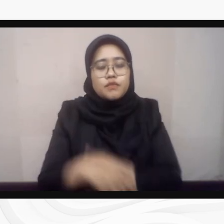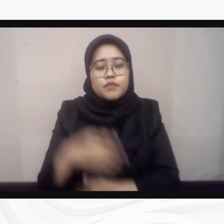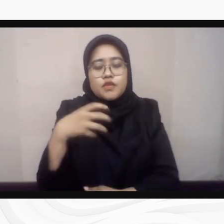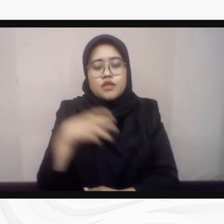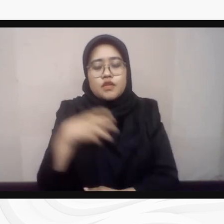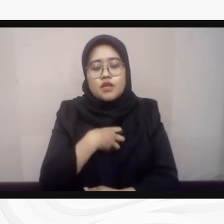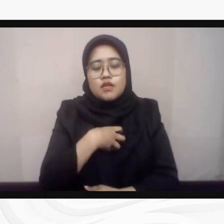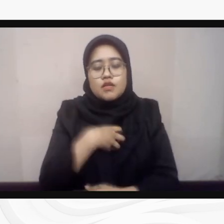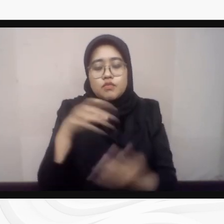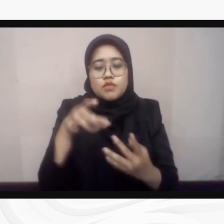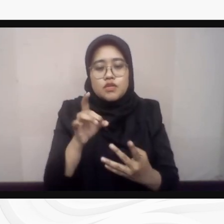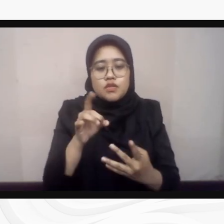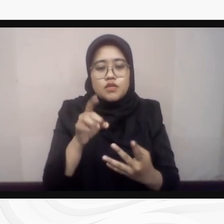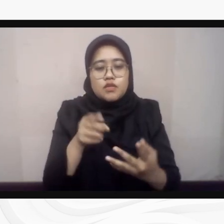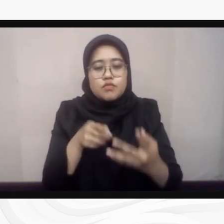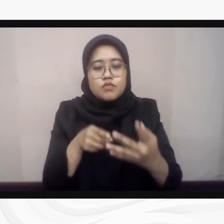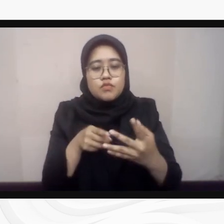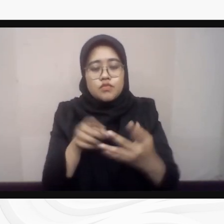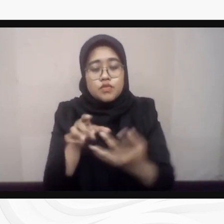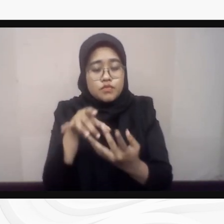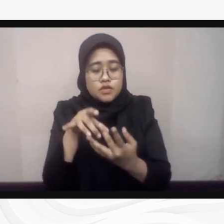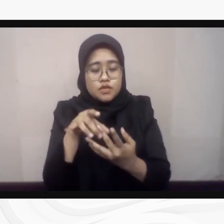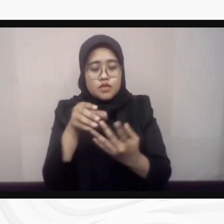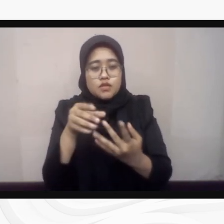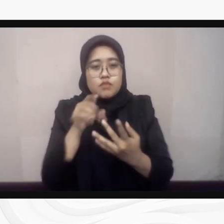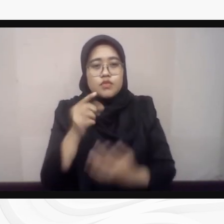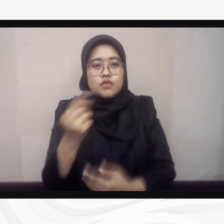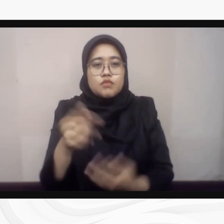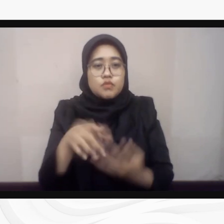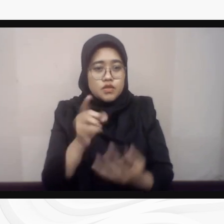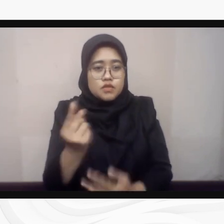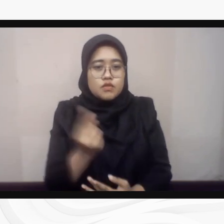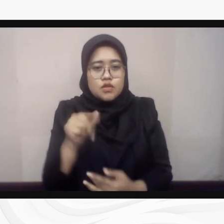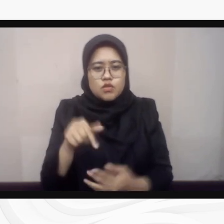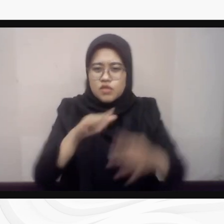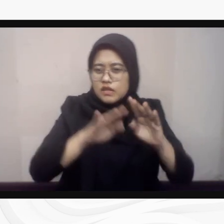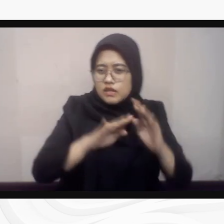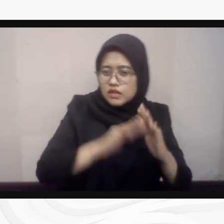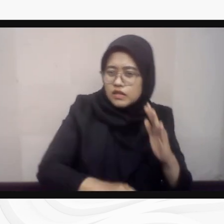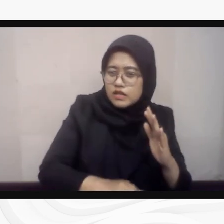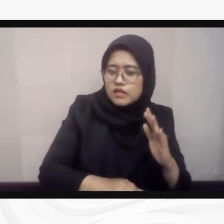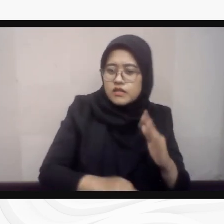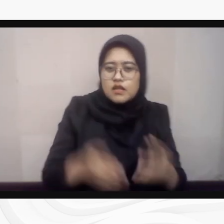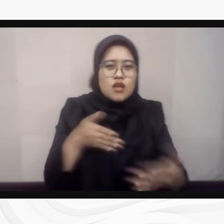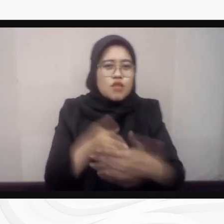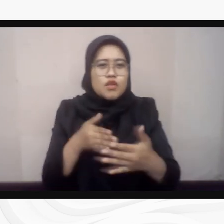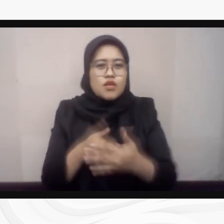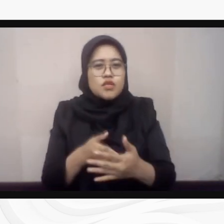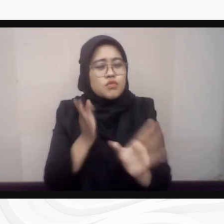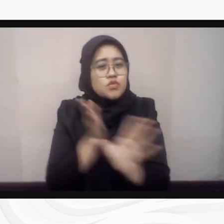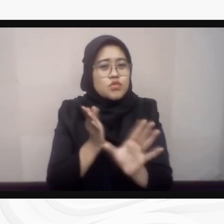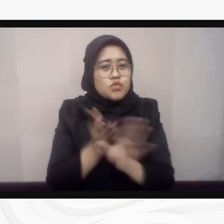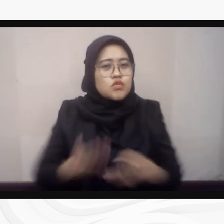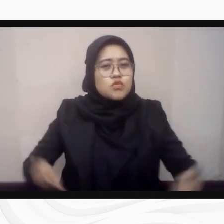terlanggar. Rendahnya jumlah pemilih defable yang terdaftar, hambatan bagi defable psikososial yang tinggal di pantai